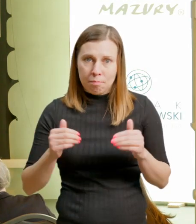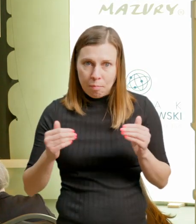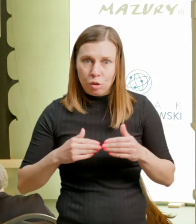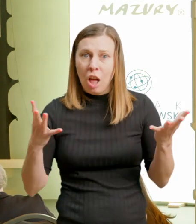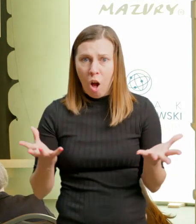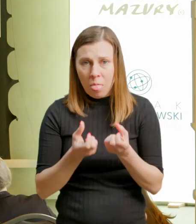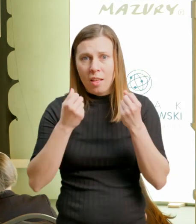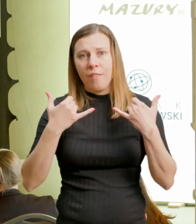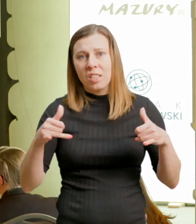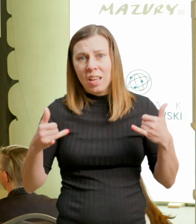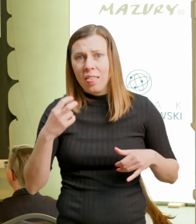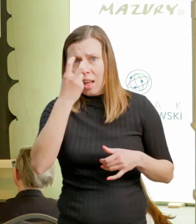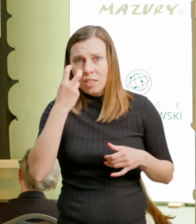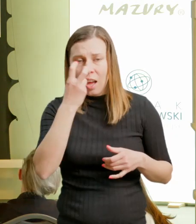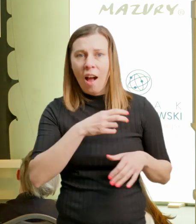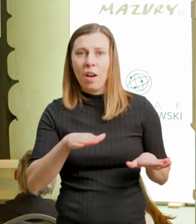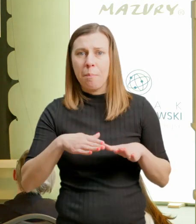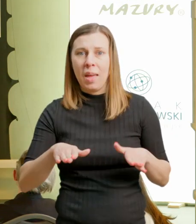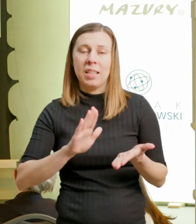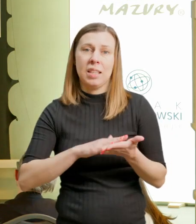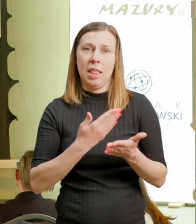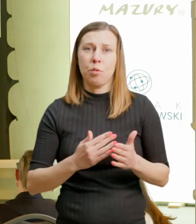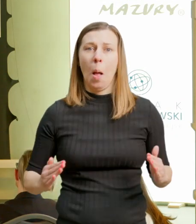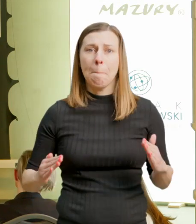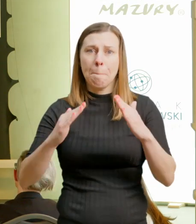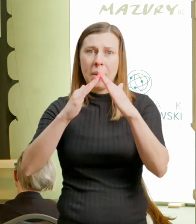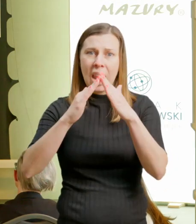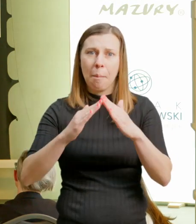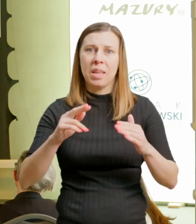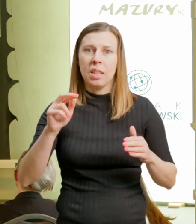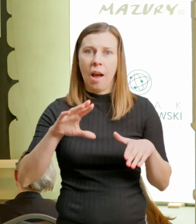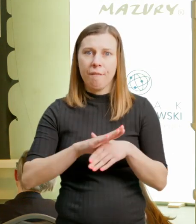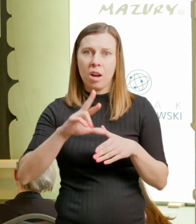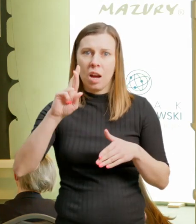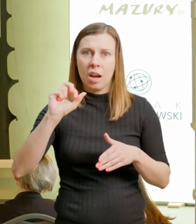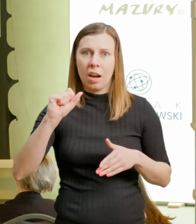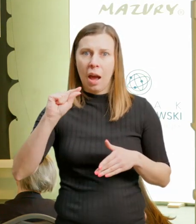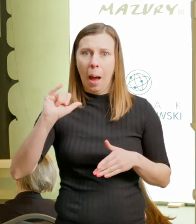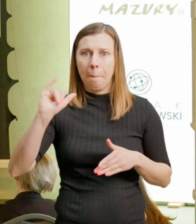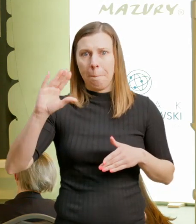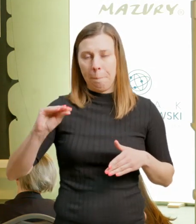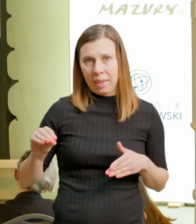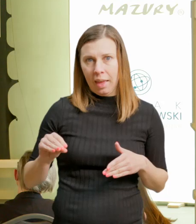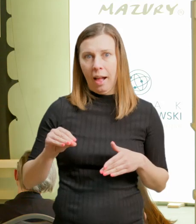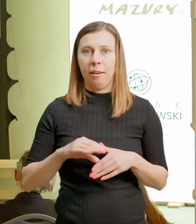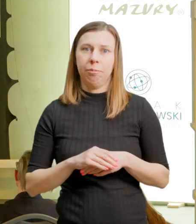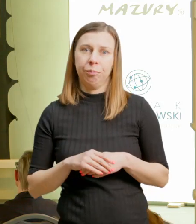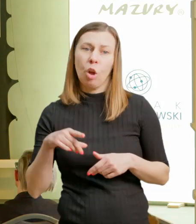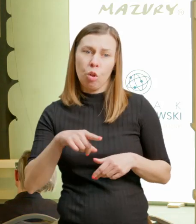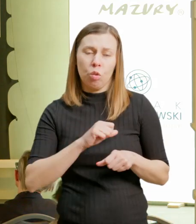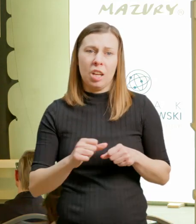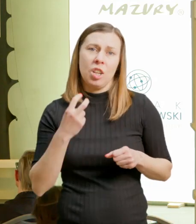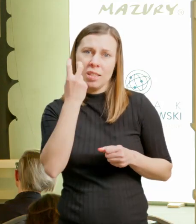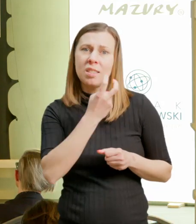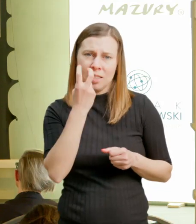o której mało wiemy, a która też niesie ze sobą właśnie takie wartości, jak odkrywania i